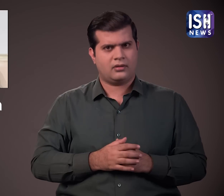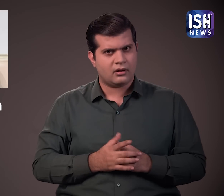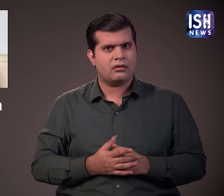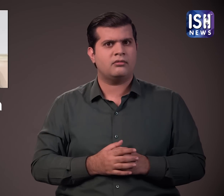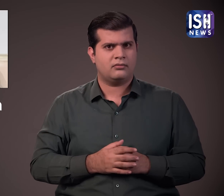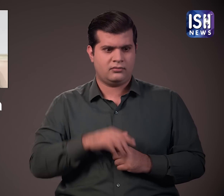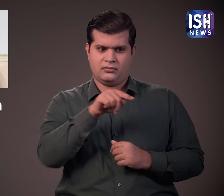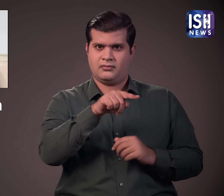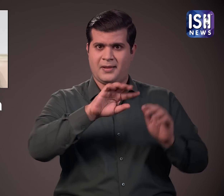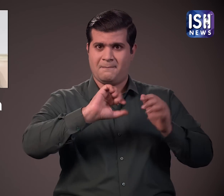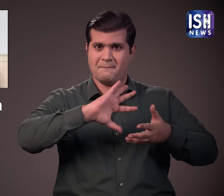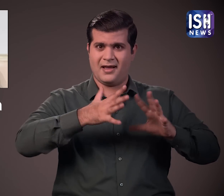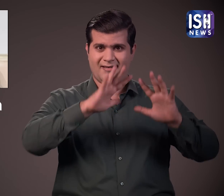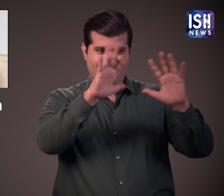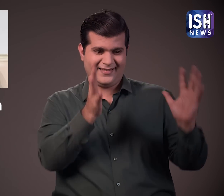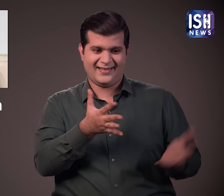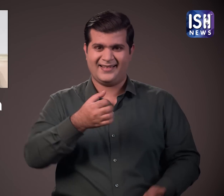यह साधारण बैग एक डिजाइनर बैग है